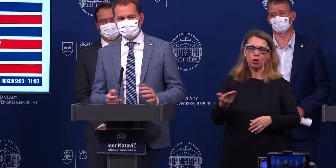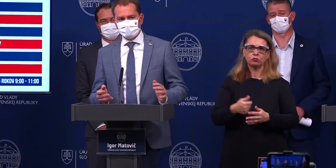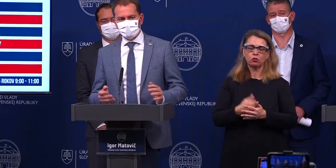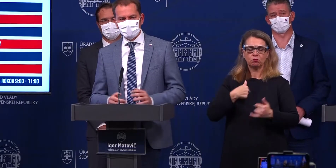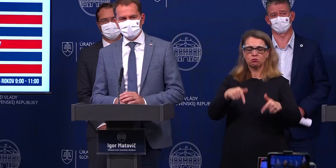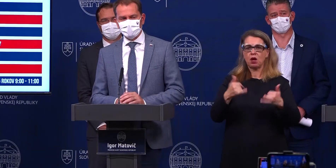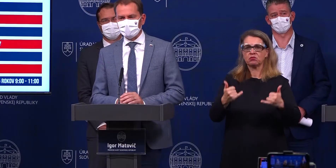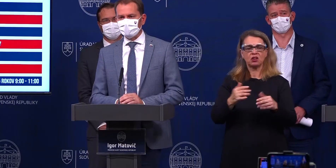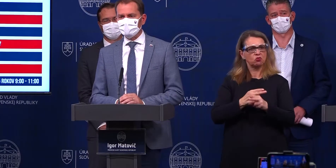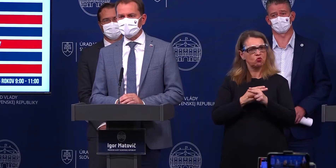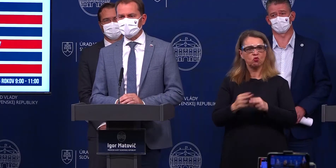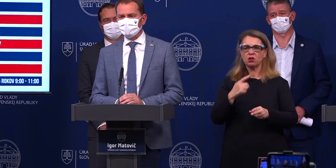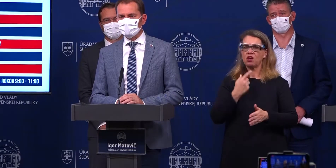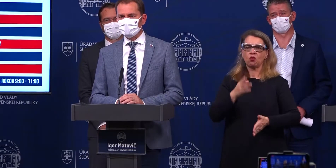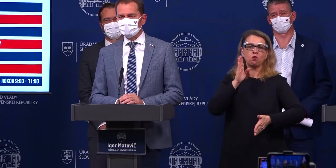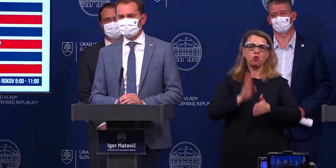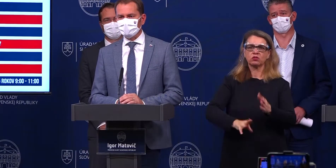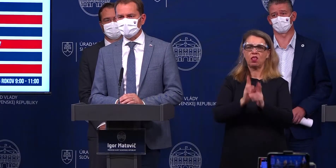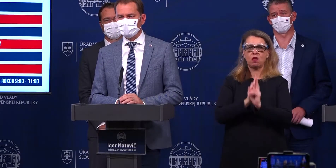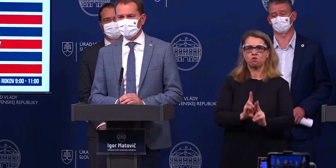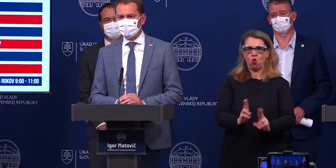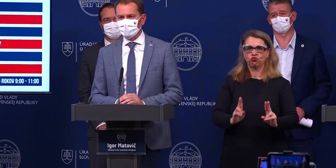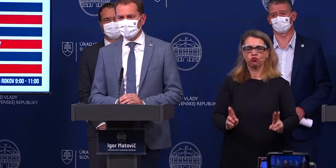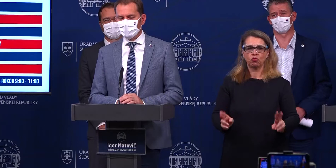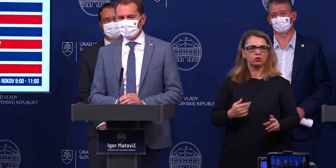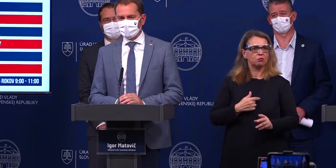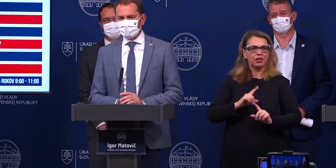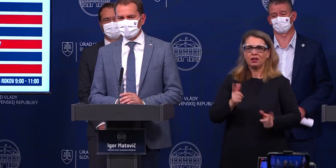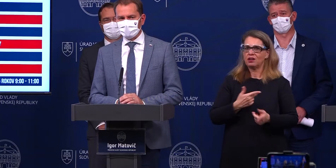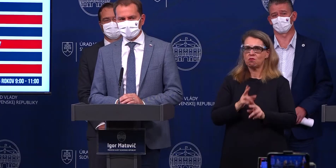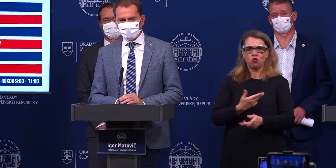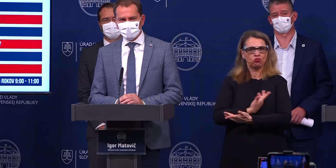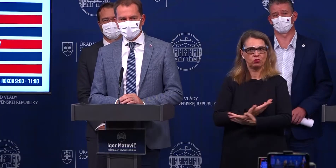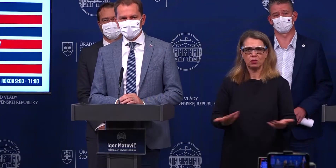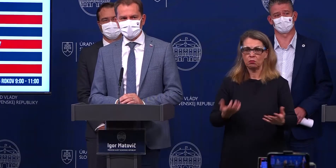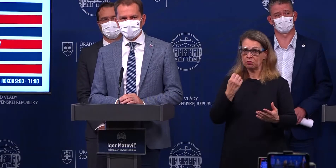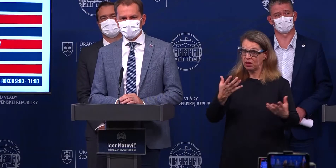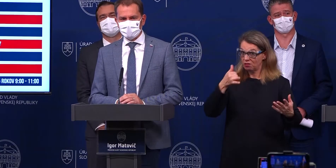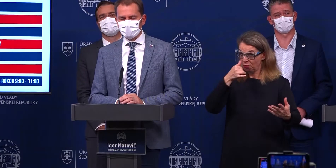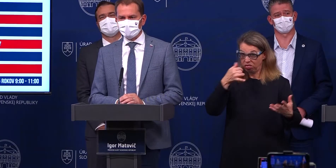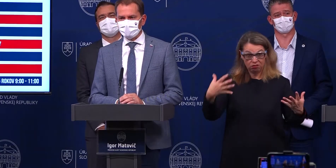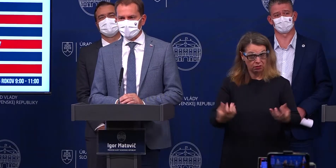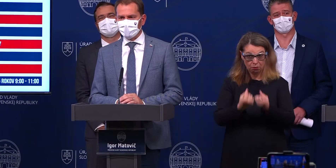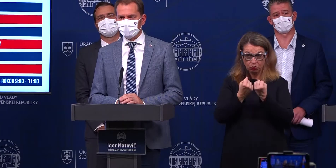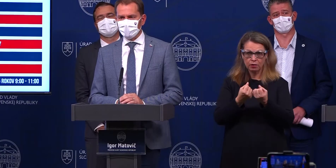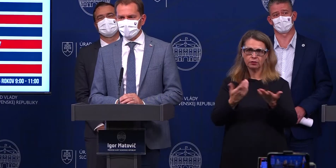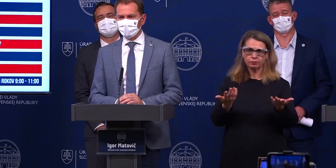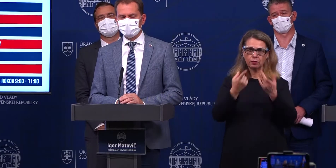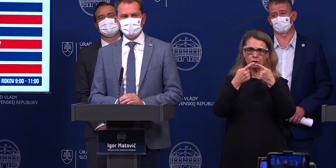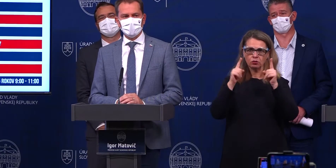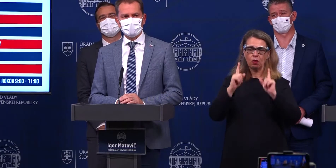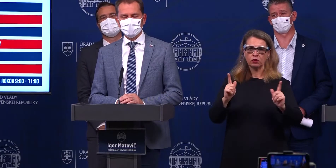Čiže snažíme se zatíhnout poslednou ručnou brzdu, kterou k dispozícii máme. Ak sa to nepodarí, tak Slovensko čaká